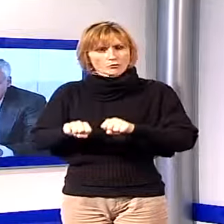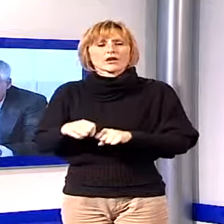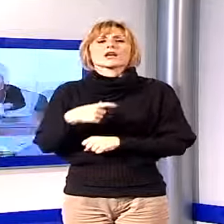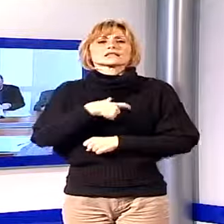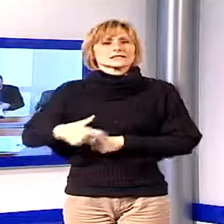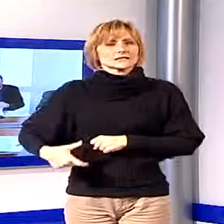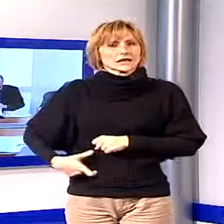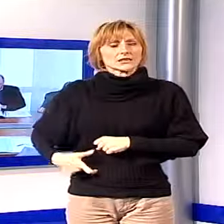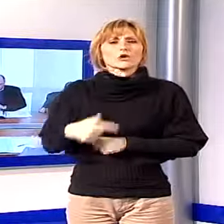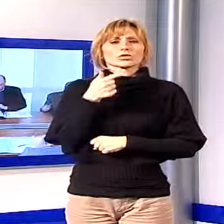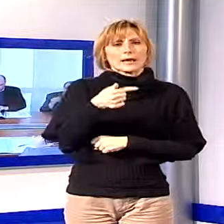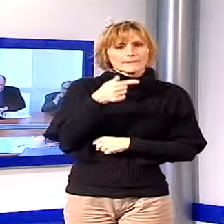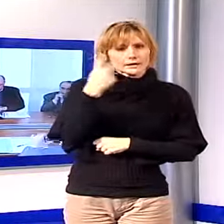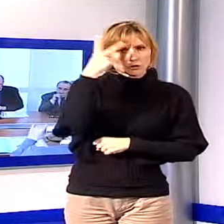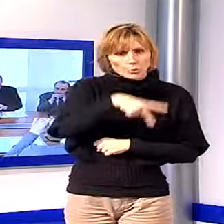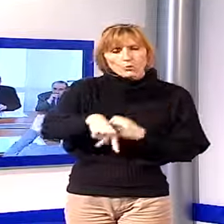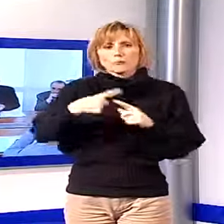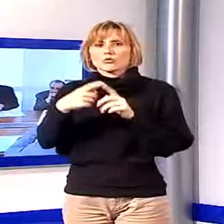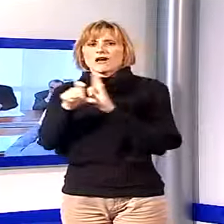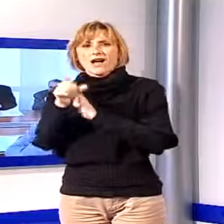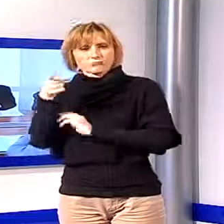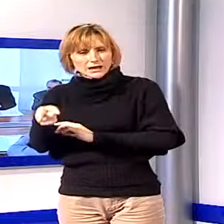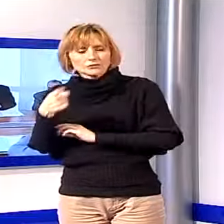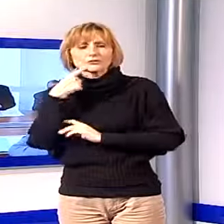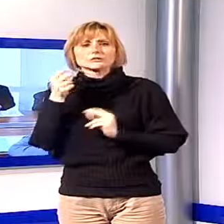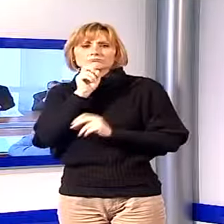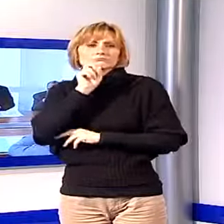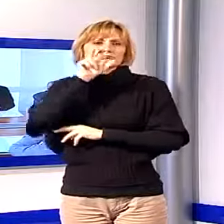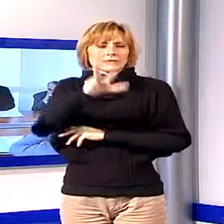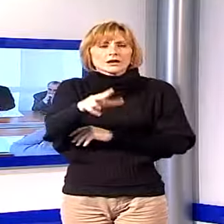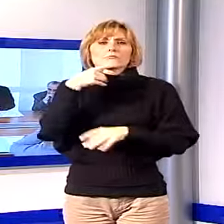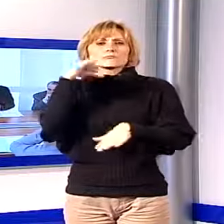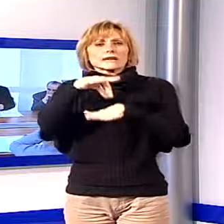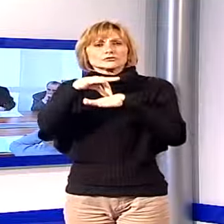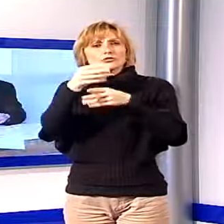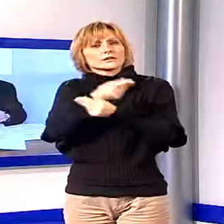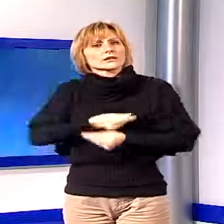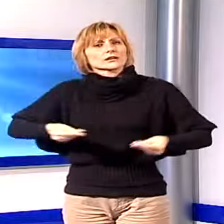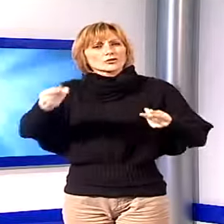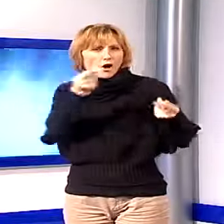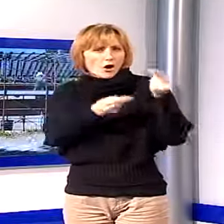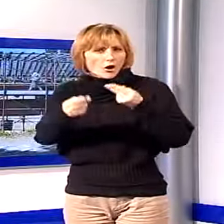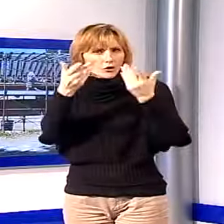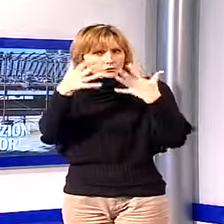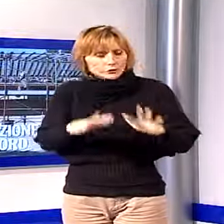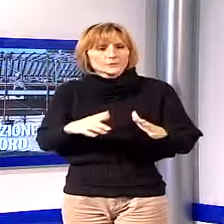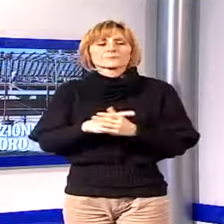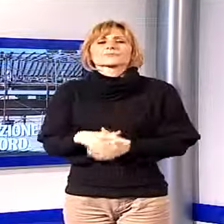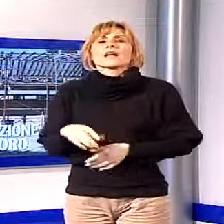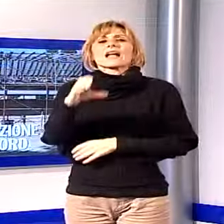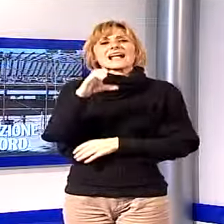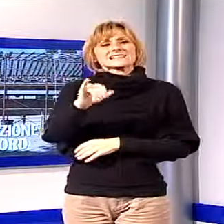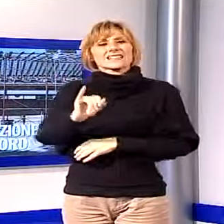Conferenza dei Sindaci del Ghingaro annunciano il piano per la medicina del territorio. Cassa